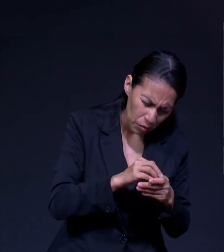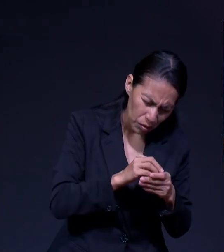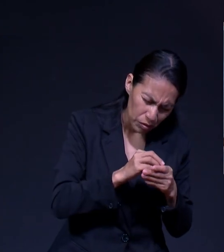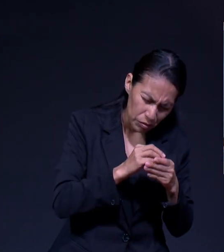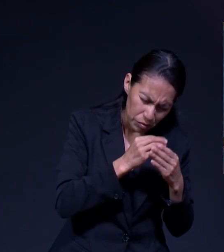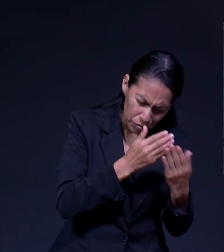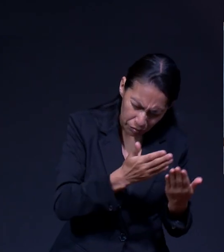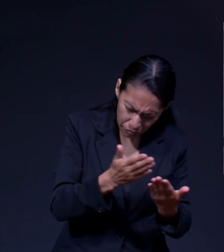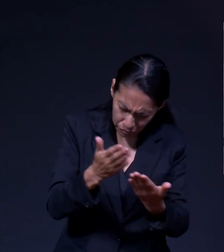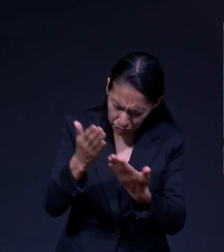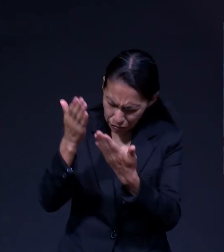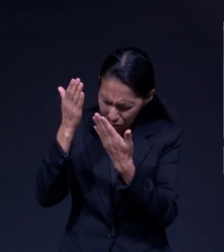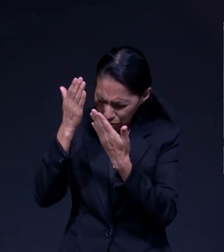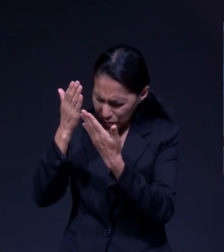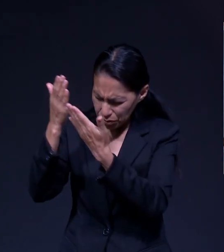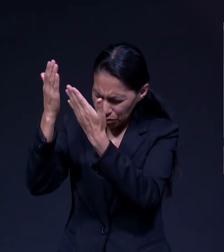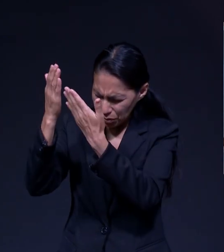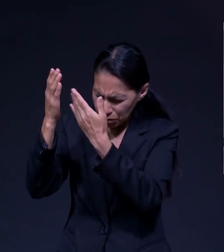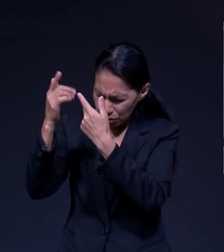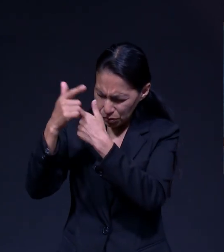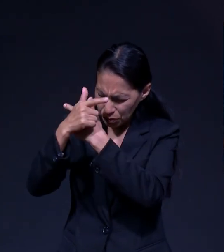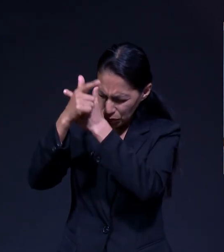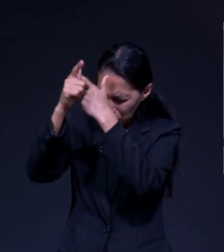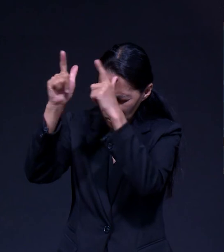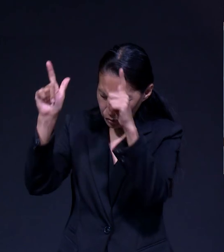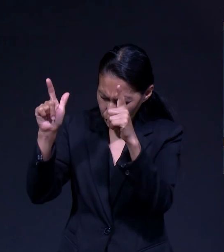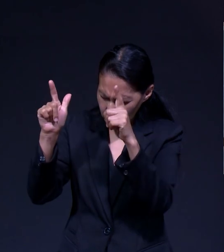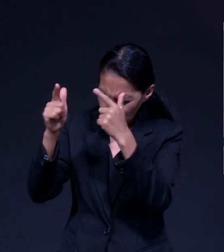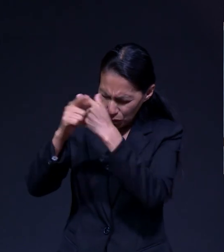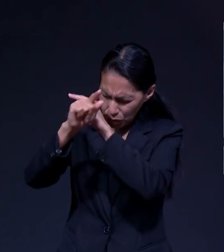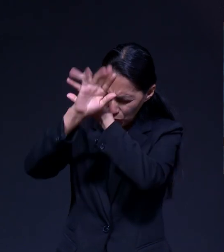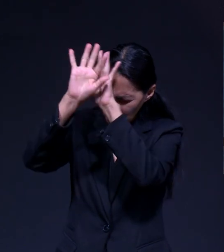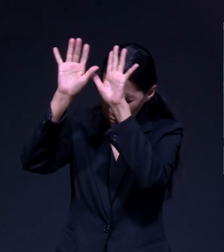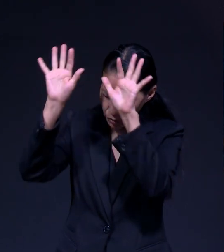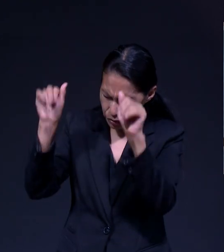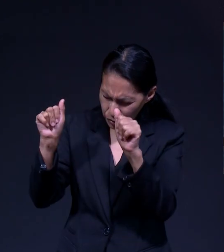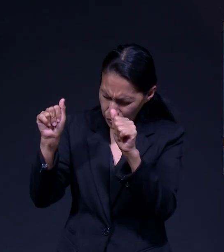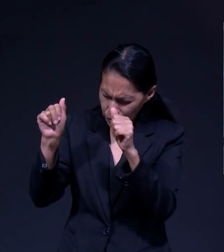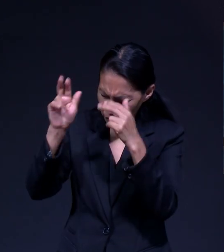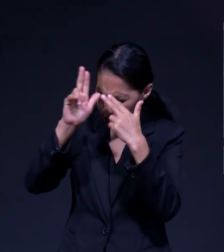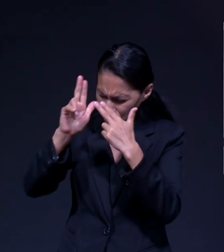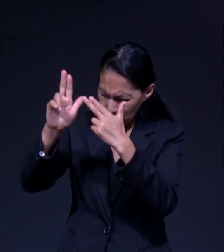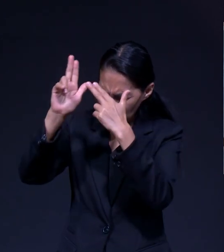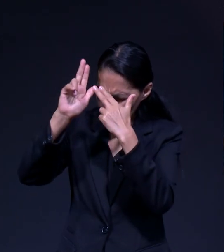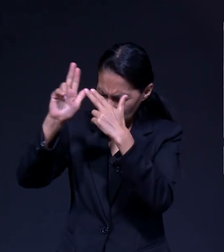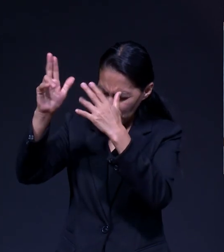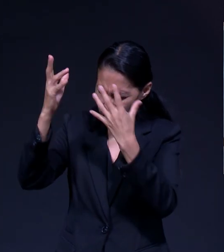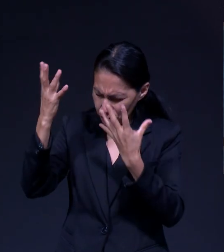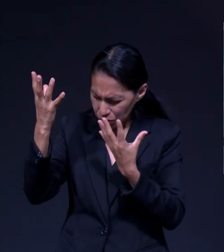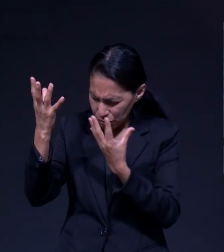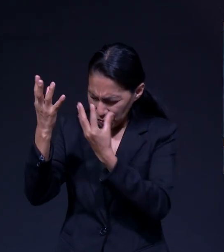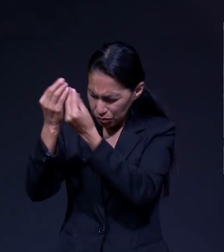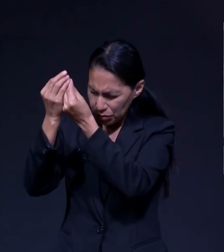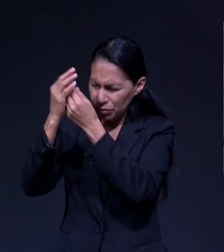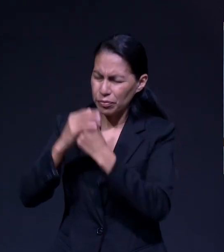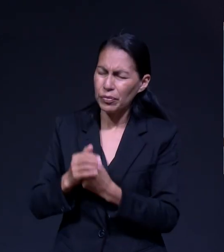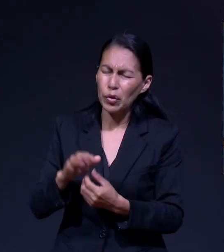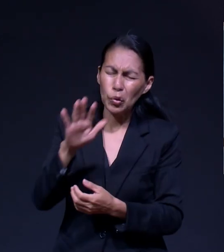llenes del deseo de buscar tu compañía, tu dulce